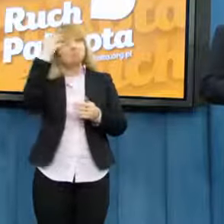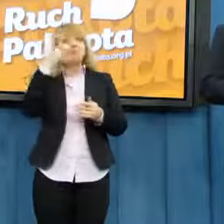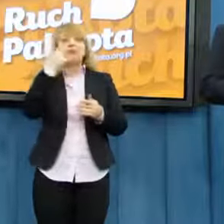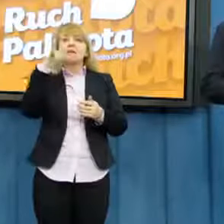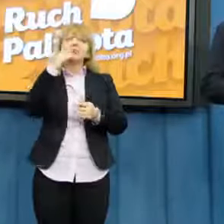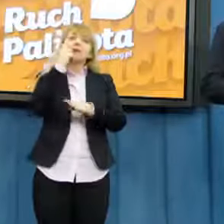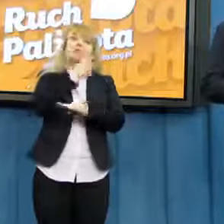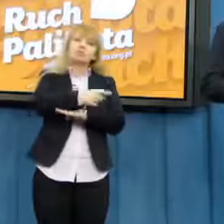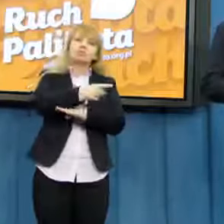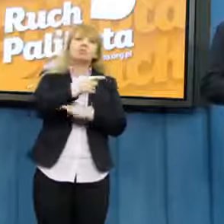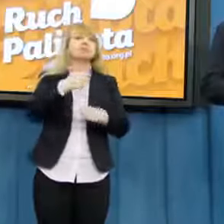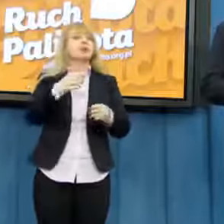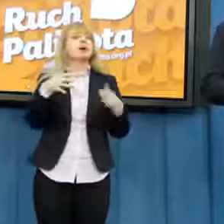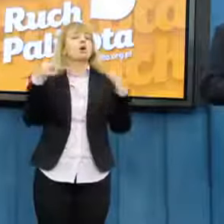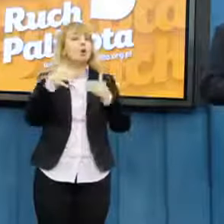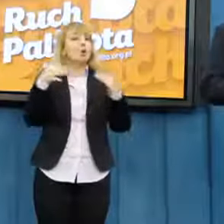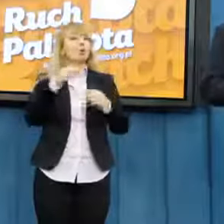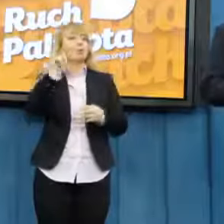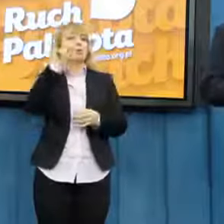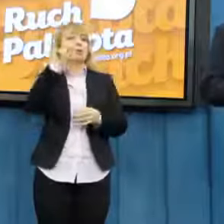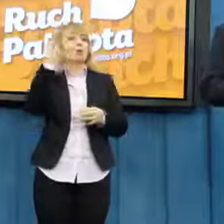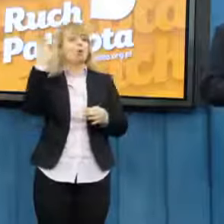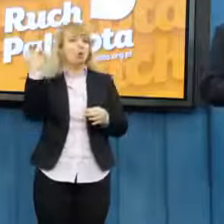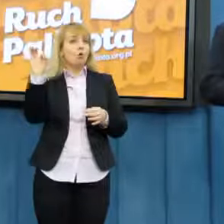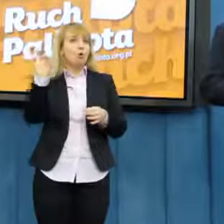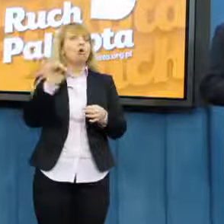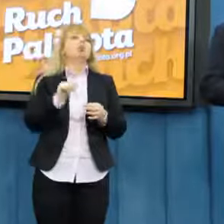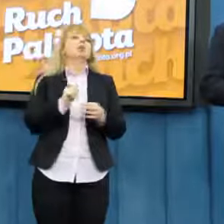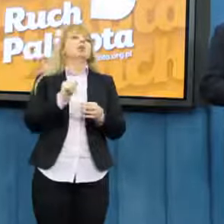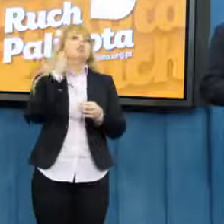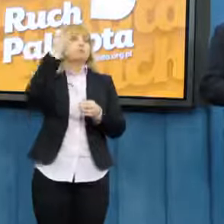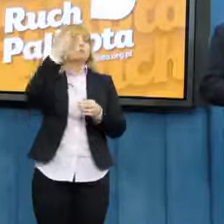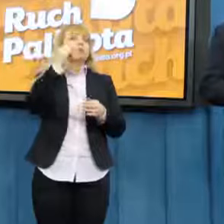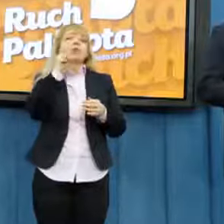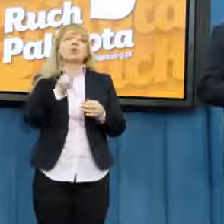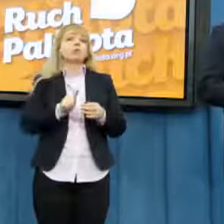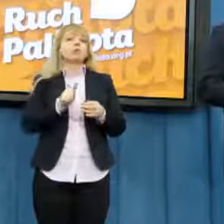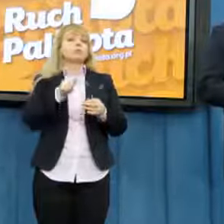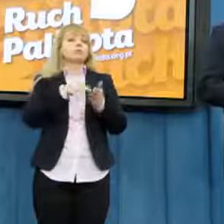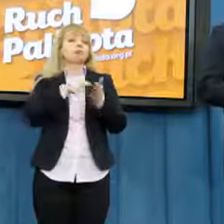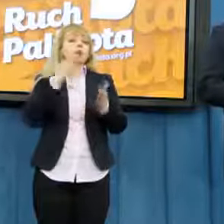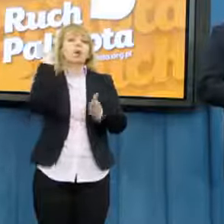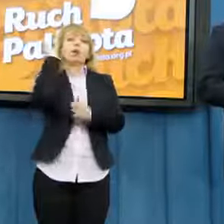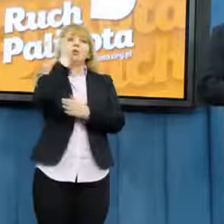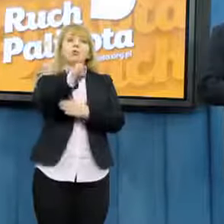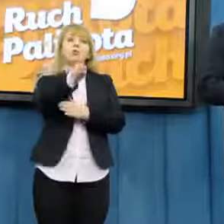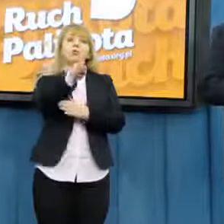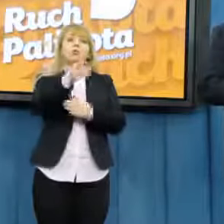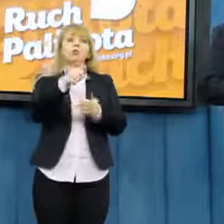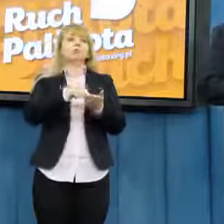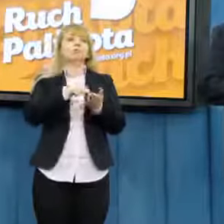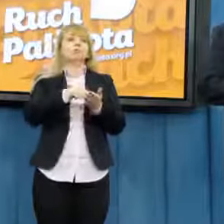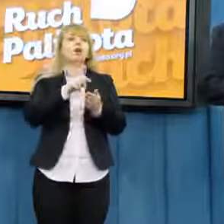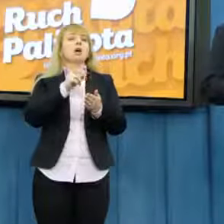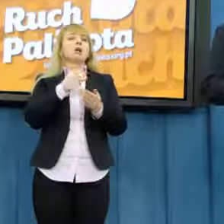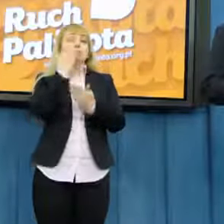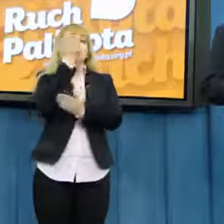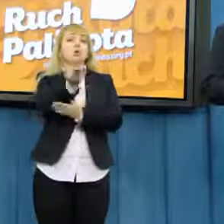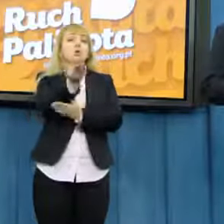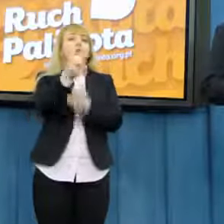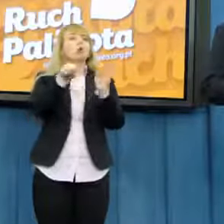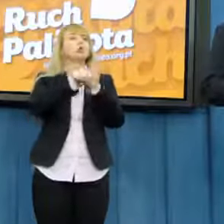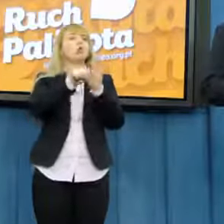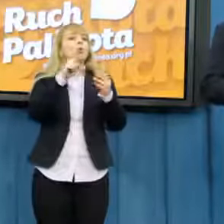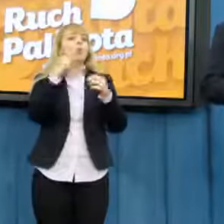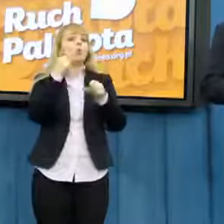Klubu Parlamentarnego Platformy Obywatelskiej niż skierowanie tej propozycji do dalszych